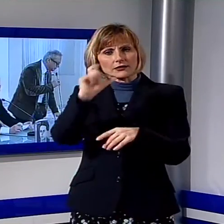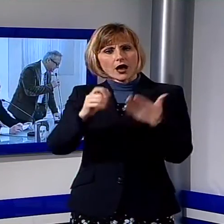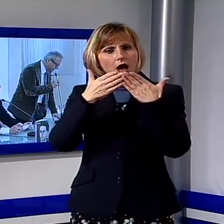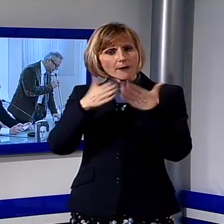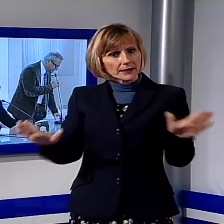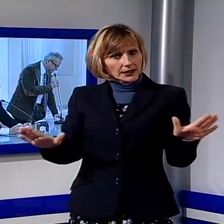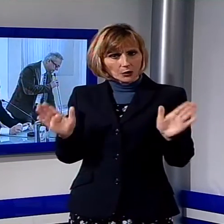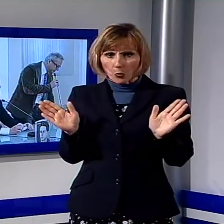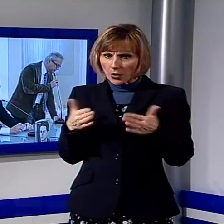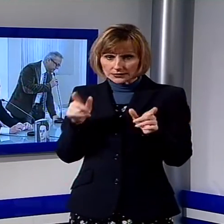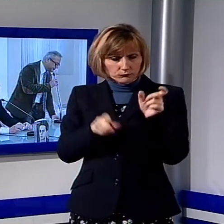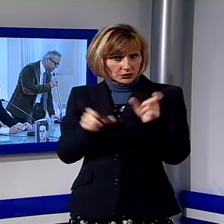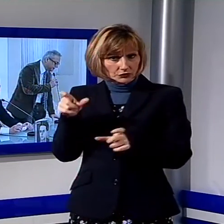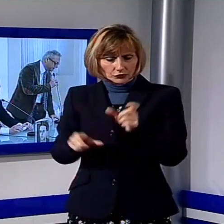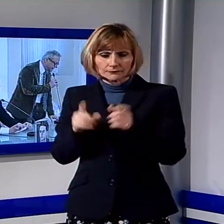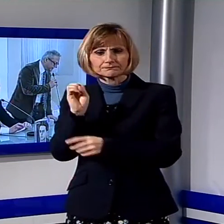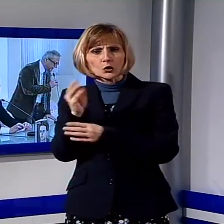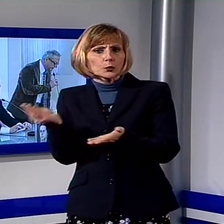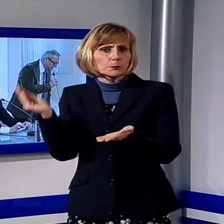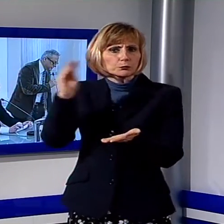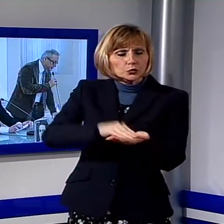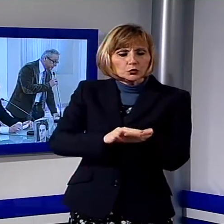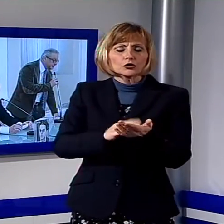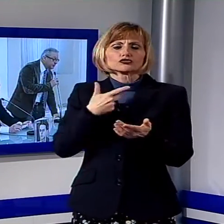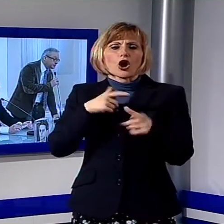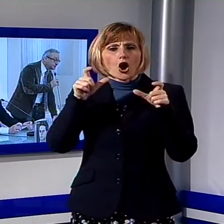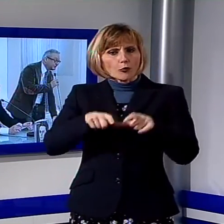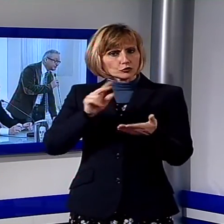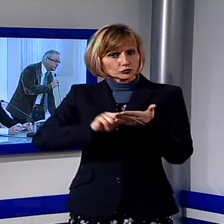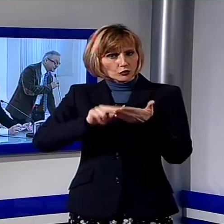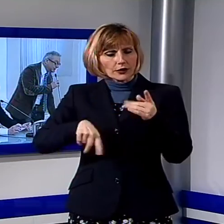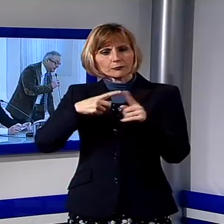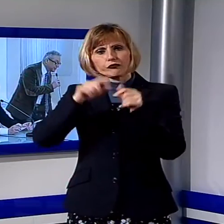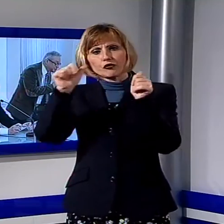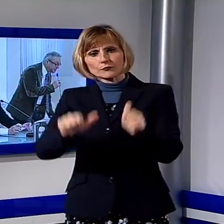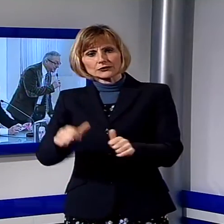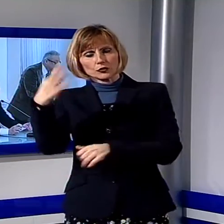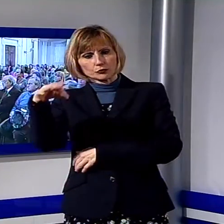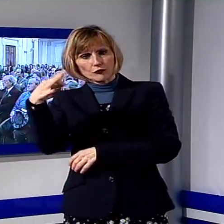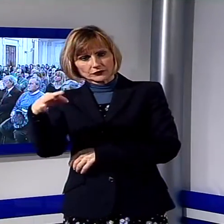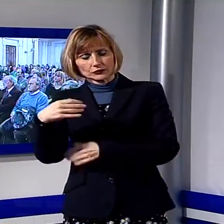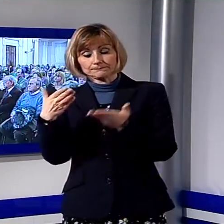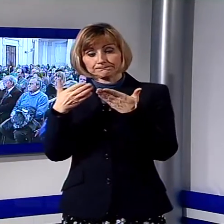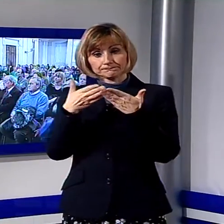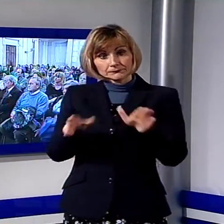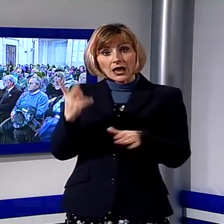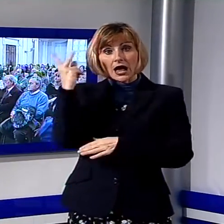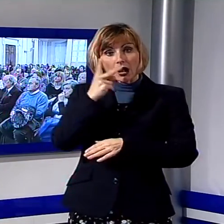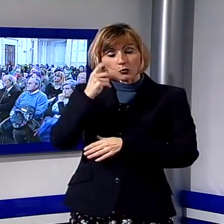complementare rispetto all'obbligo scolastico alla formazione professionalizzante. Aperta a Lucca da un anno prevede